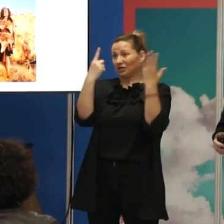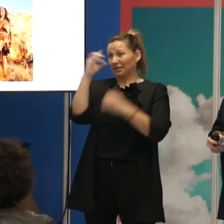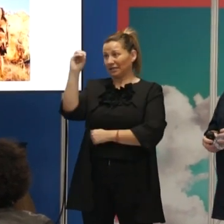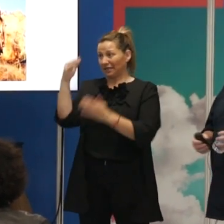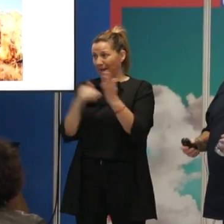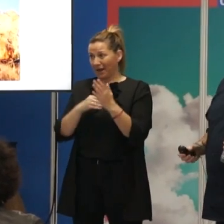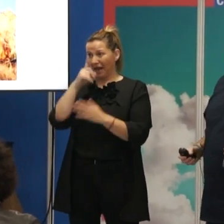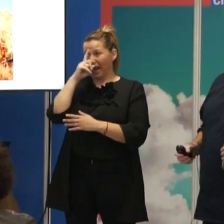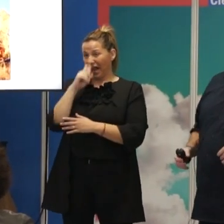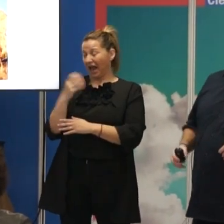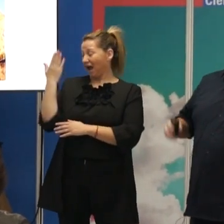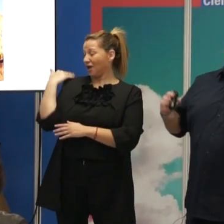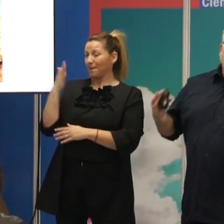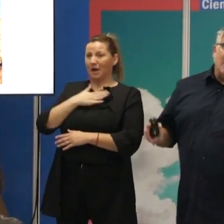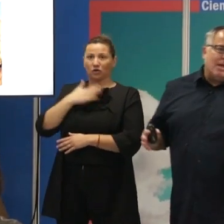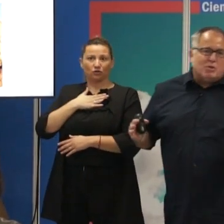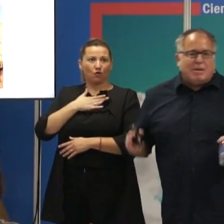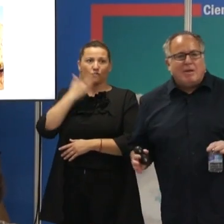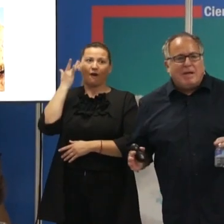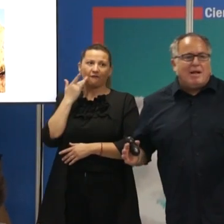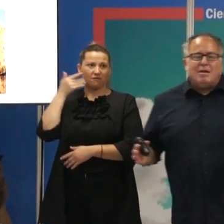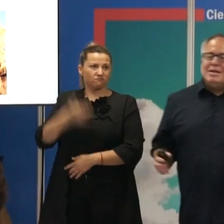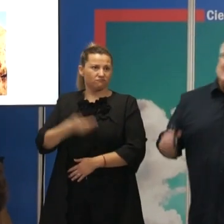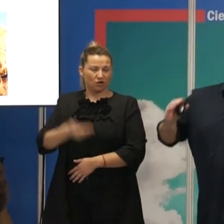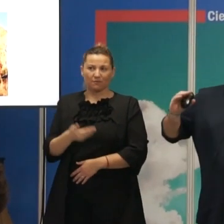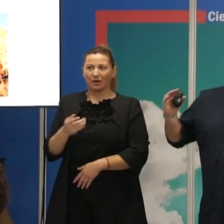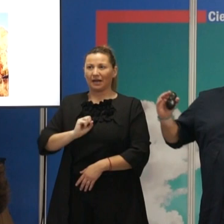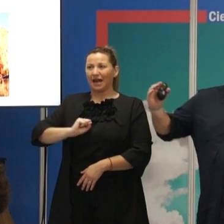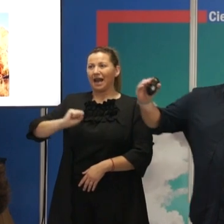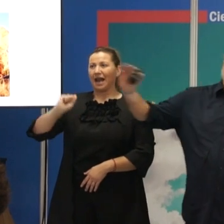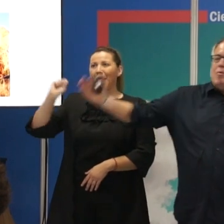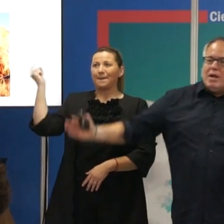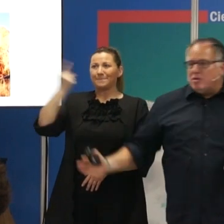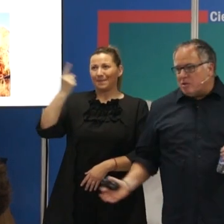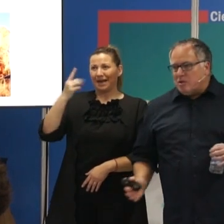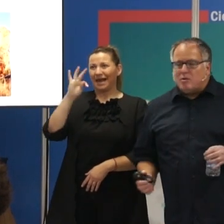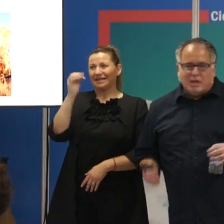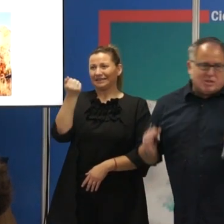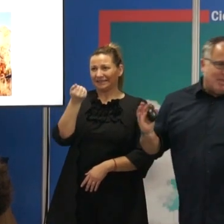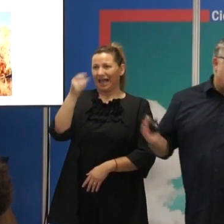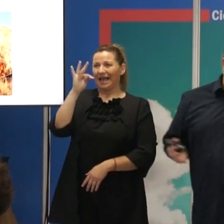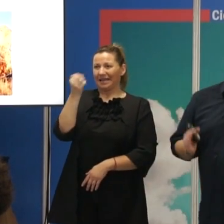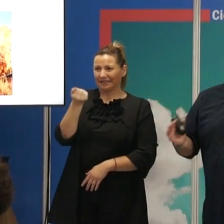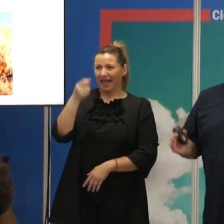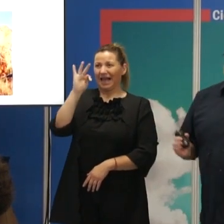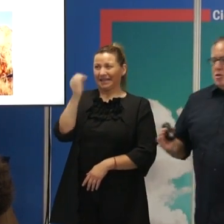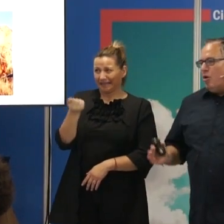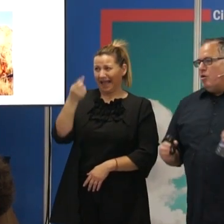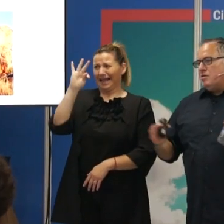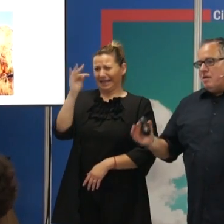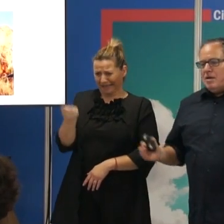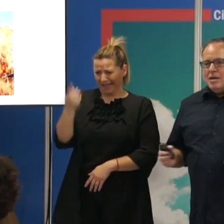prehistoriadores, porque es cuando documentamos la primera tarabuela de todos nosotros, de los sapiens. Hoy,